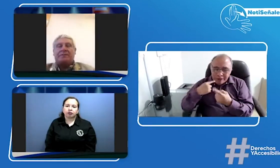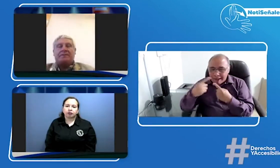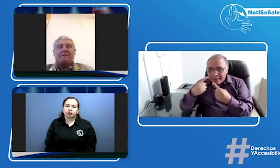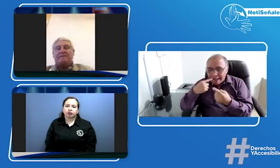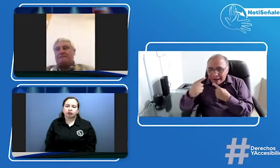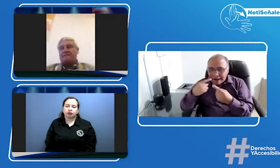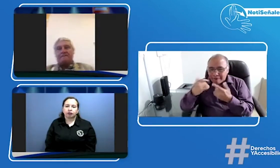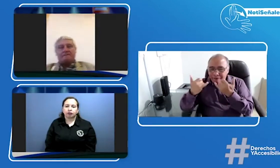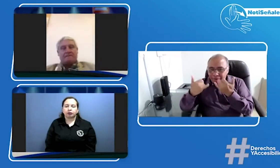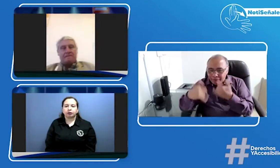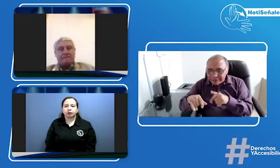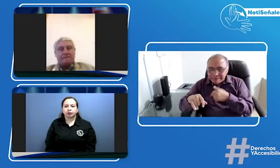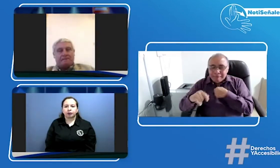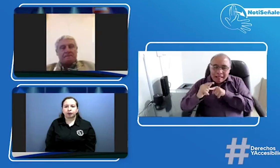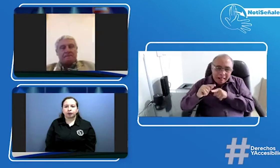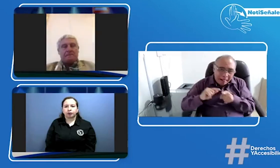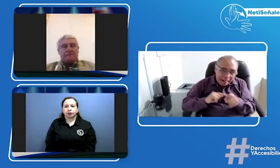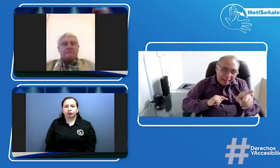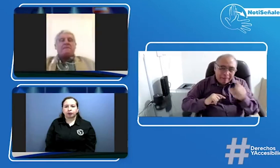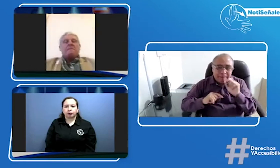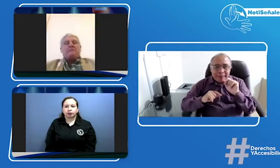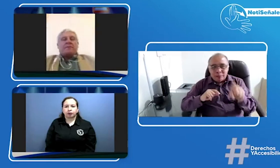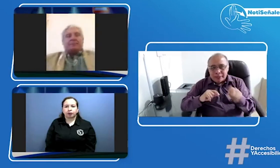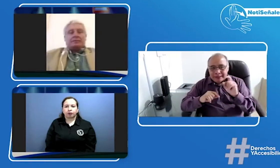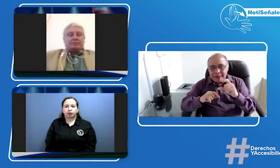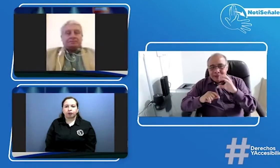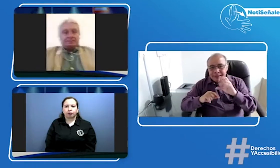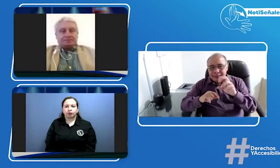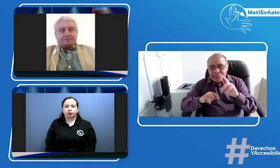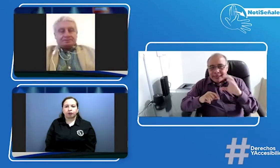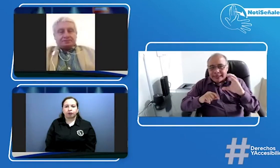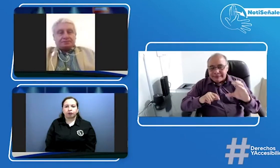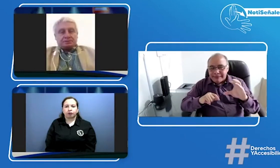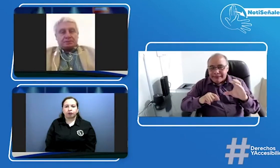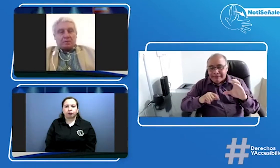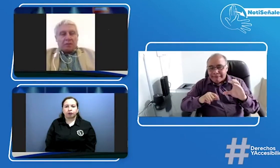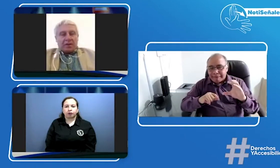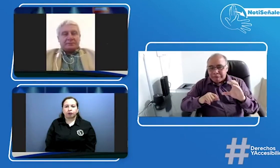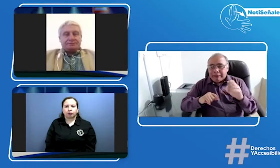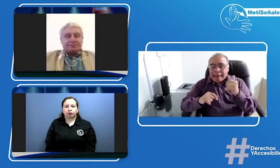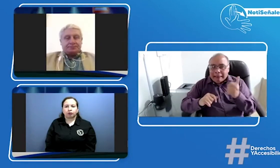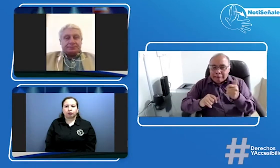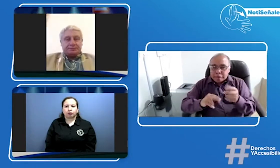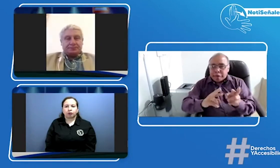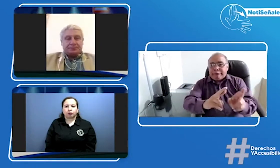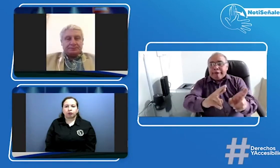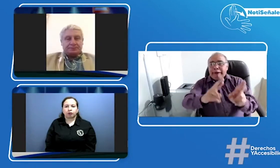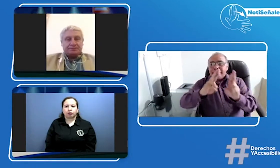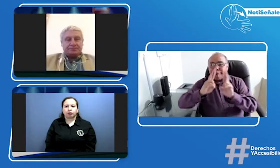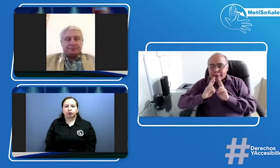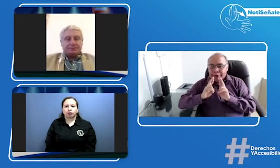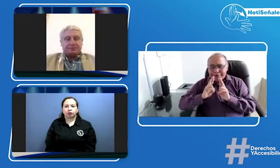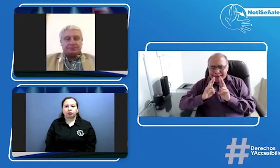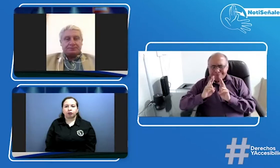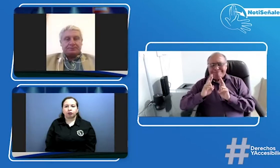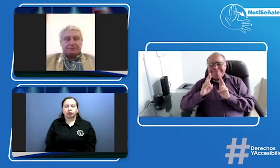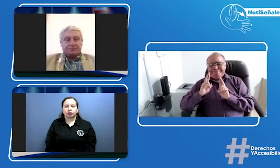pues nos reunimos previamente a esta emisión de noticienales y yo también hice la tarea de preguntar en un